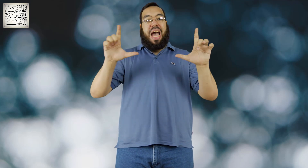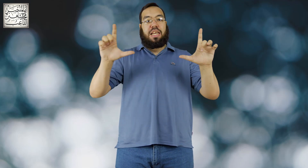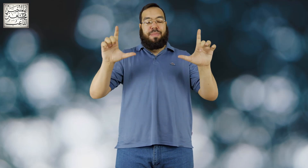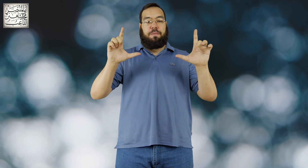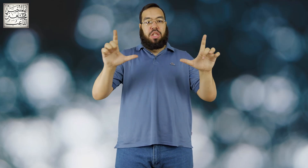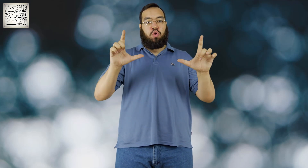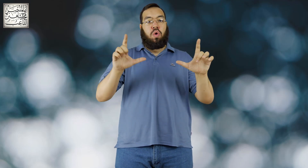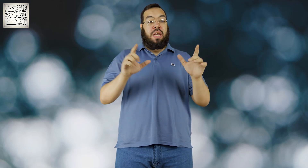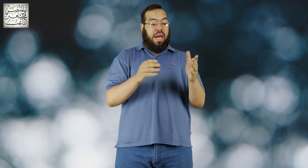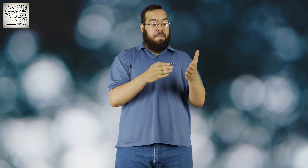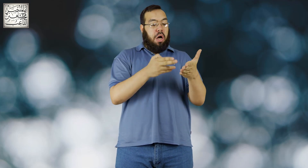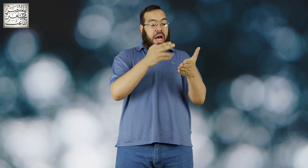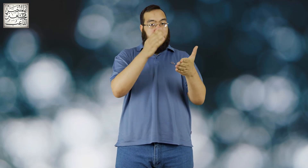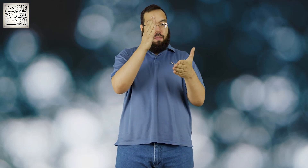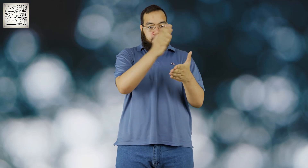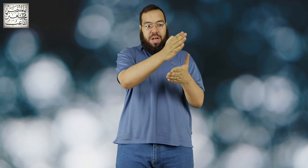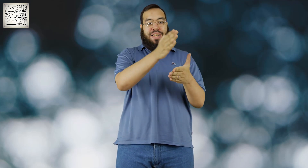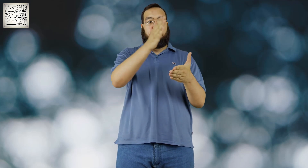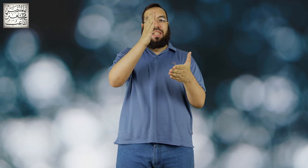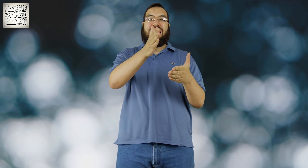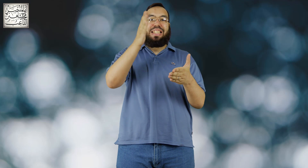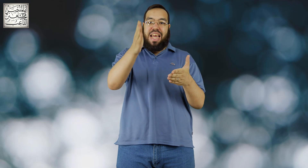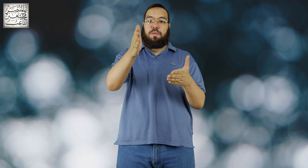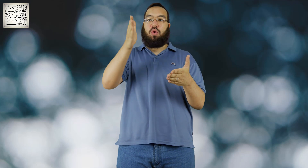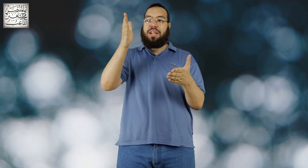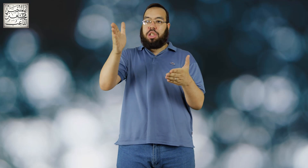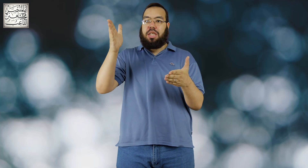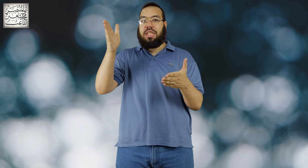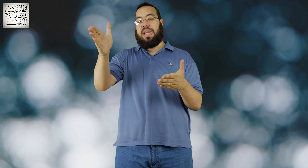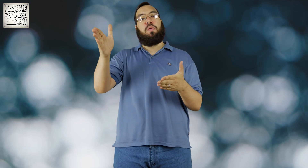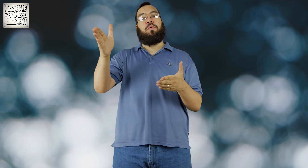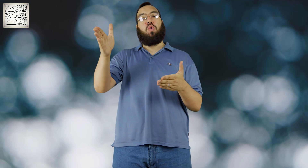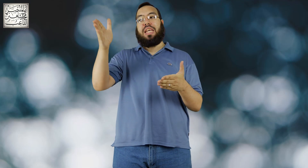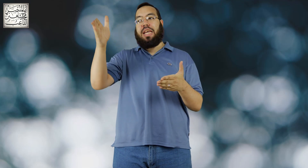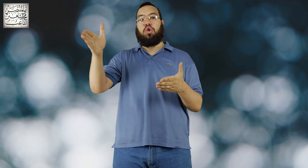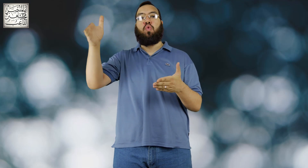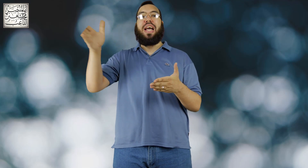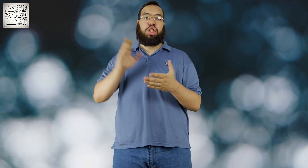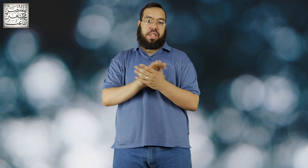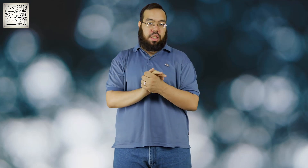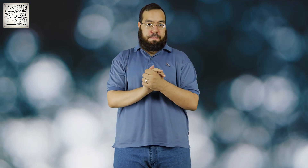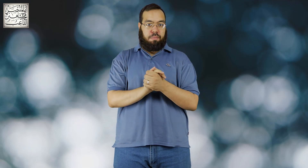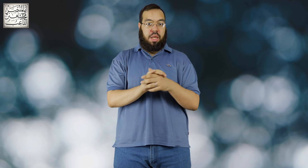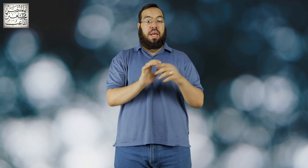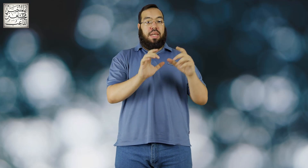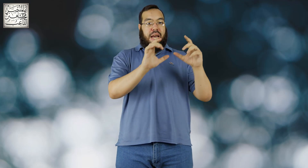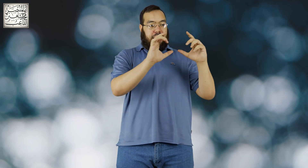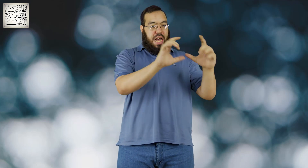حجم الفيديو عبارة عن فول اتش دي زائد فول اتش دي يساوي فور كي يو اتش دي يعني